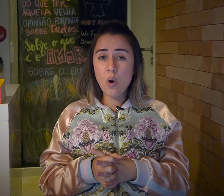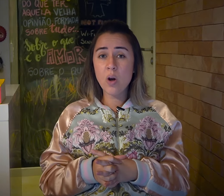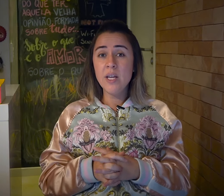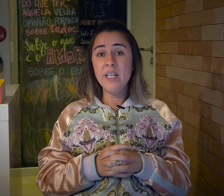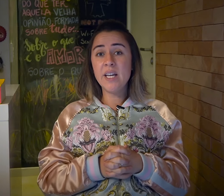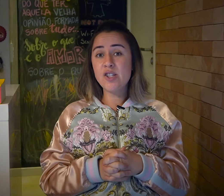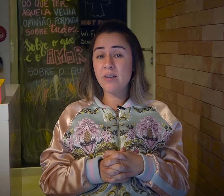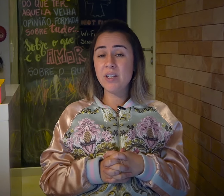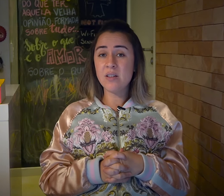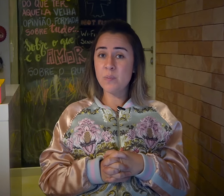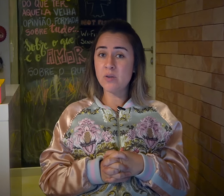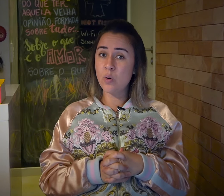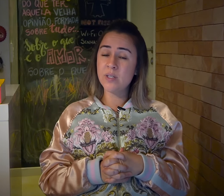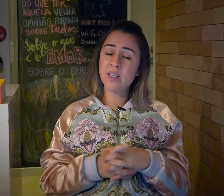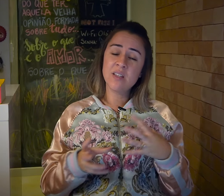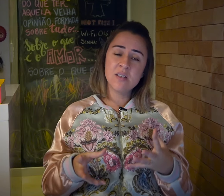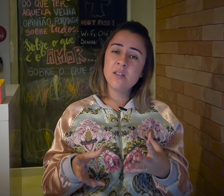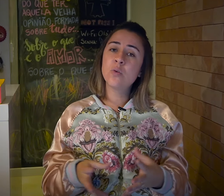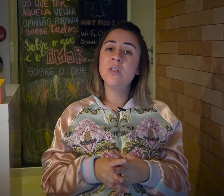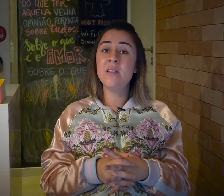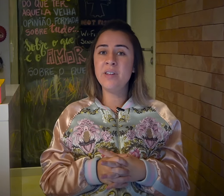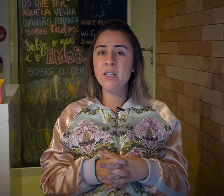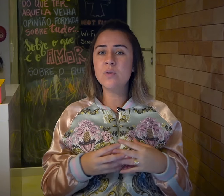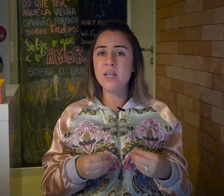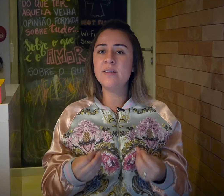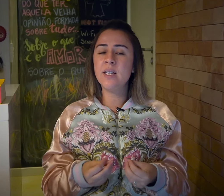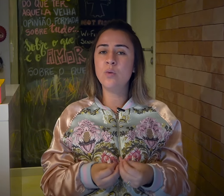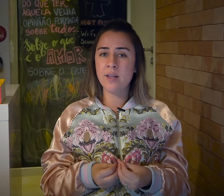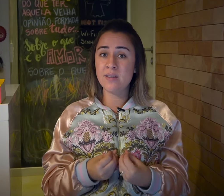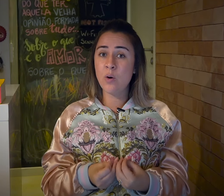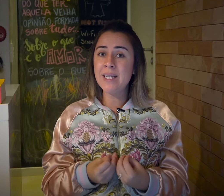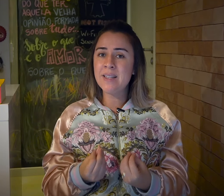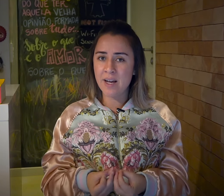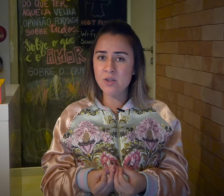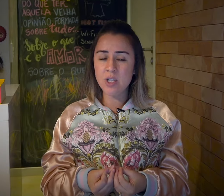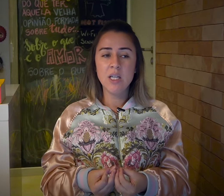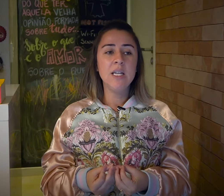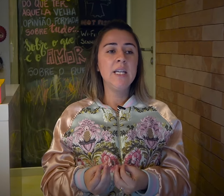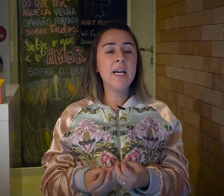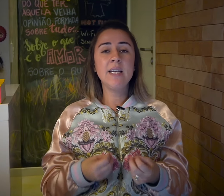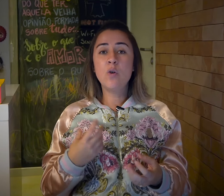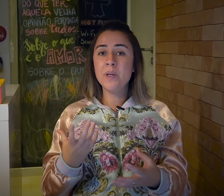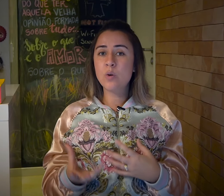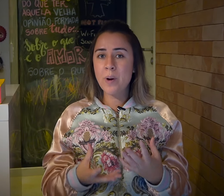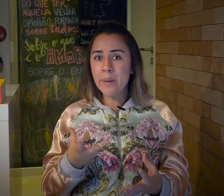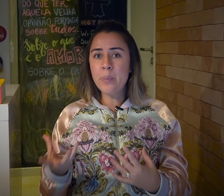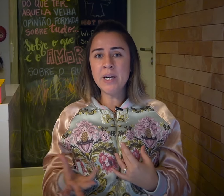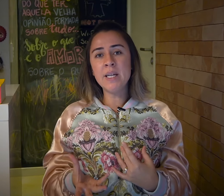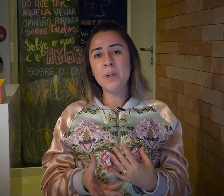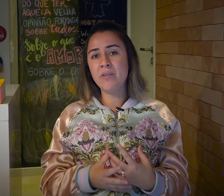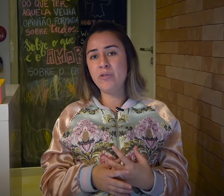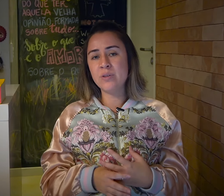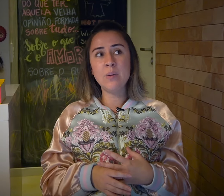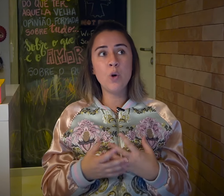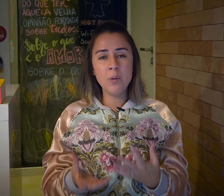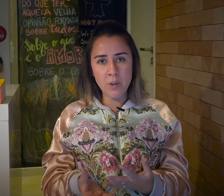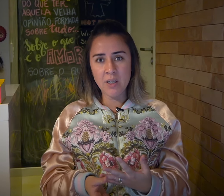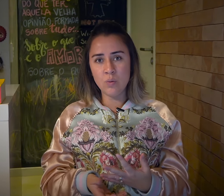e achava que as pessoas, que as crianças surdas deveriam ser, sim, educadas na oralidade, e aí ele começou uma campanha aí pra que fosse proibido